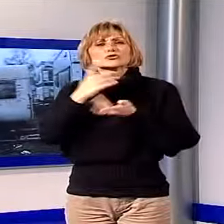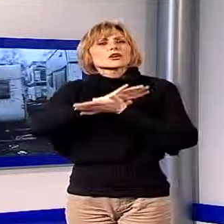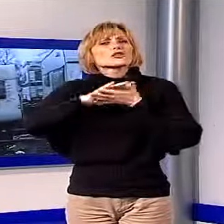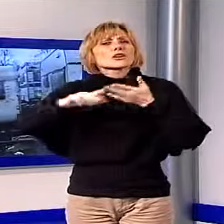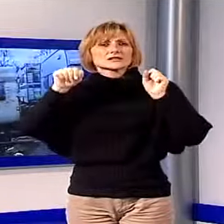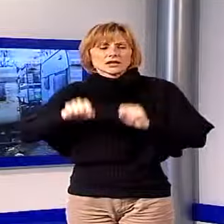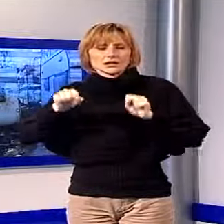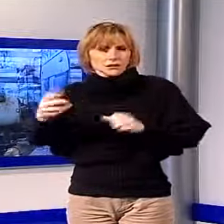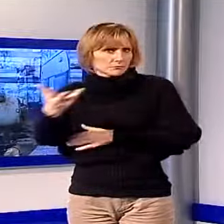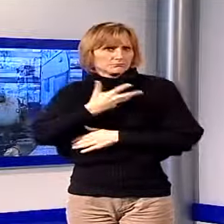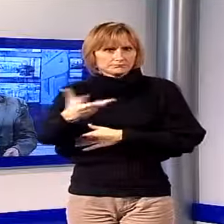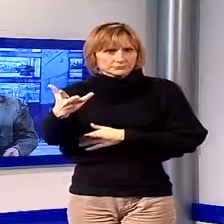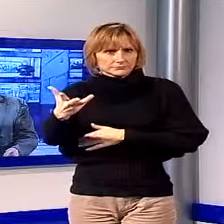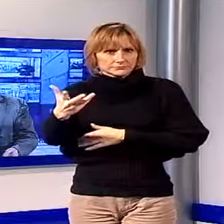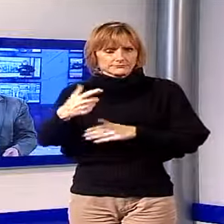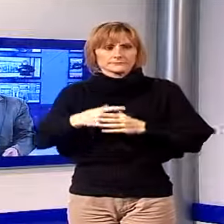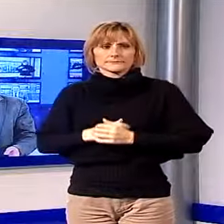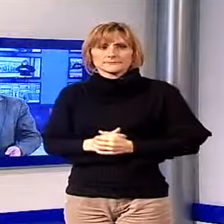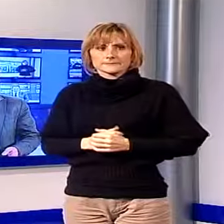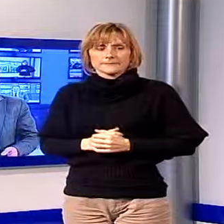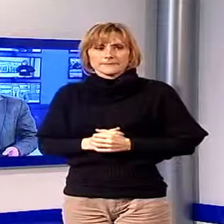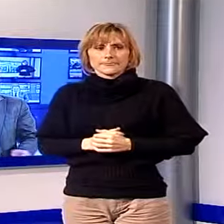sono risultate a dir poco insufficienti.